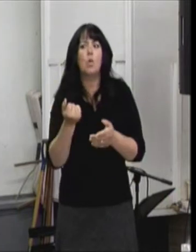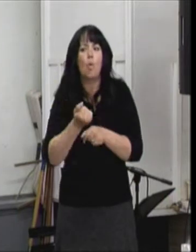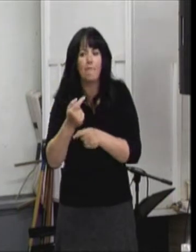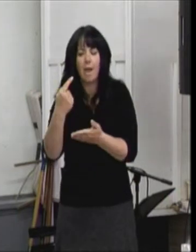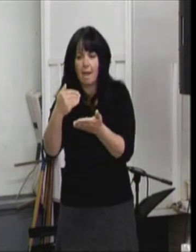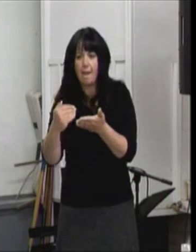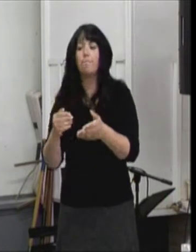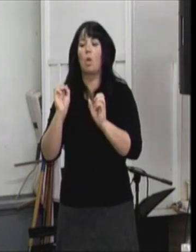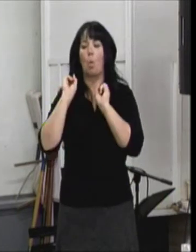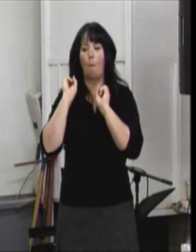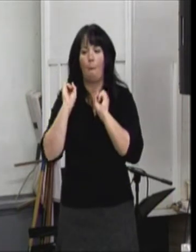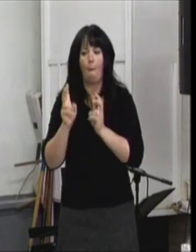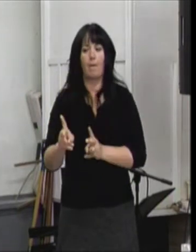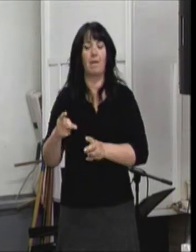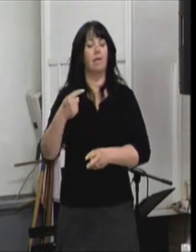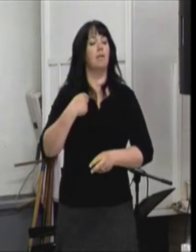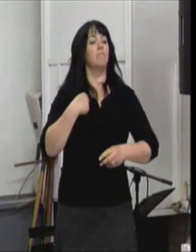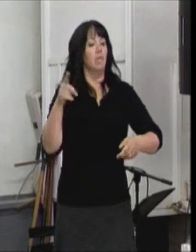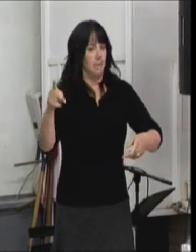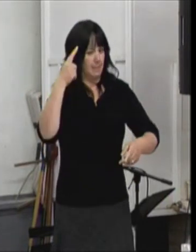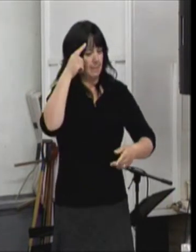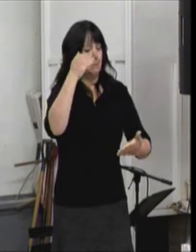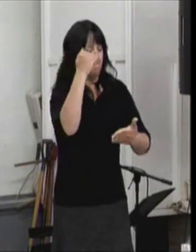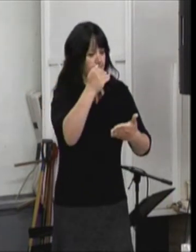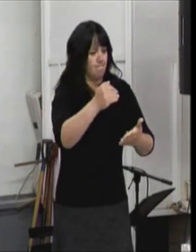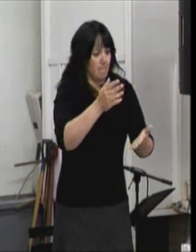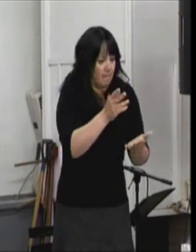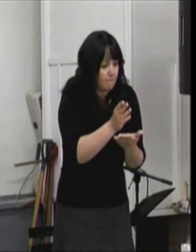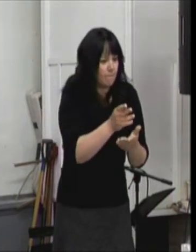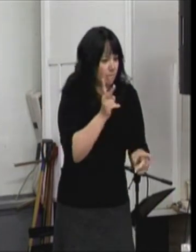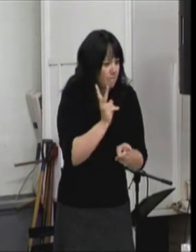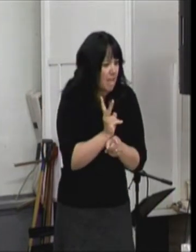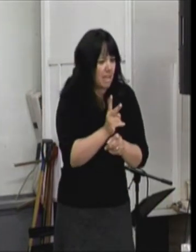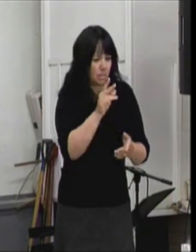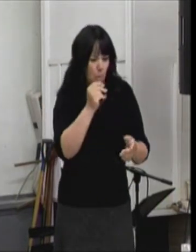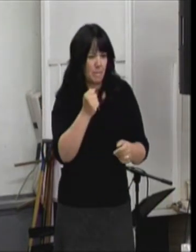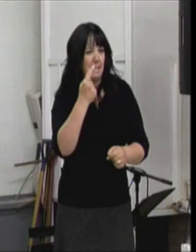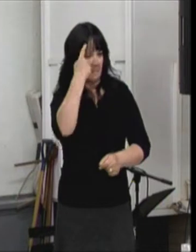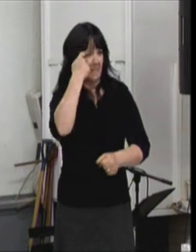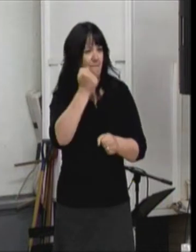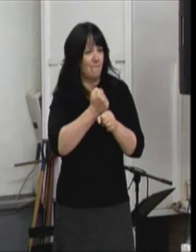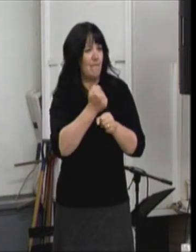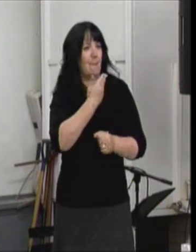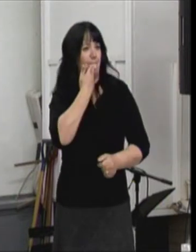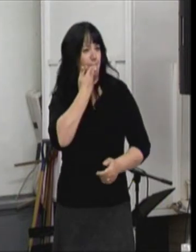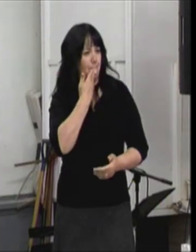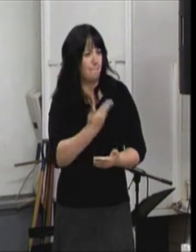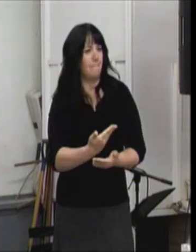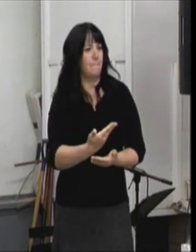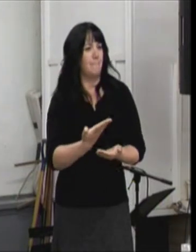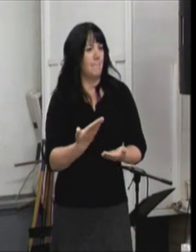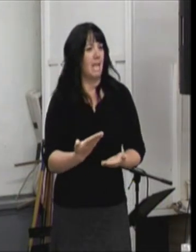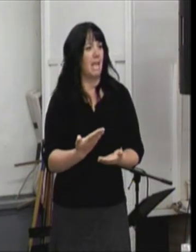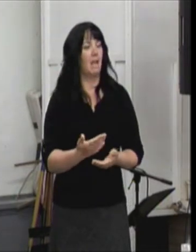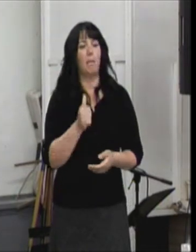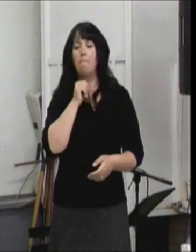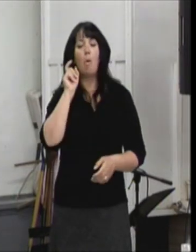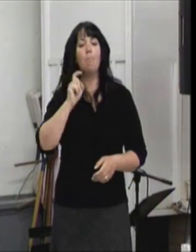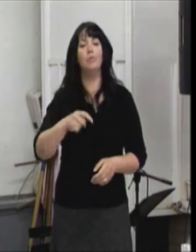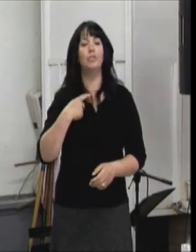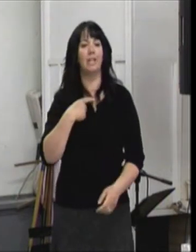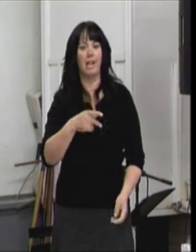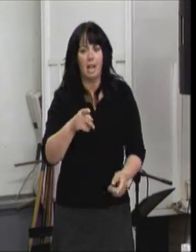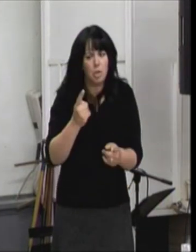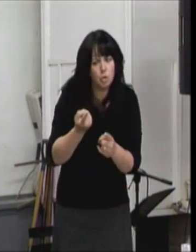regarder. On les supervise, mais ils savent quoi faire et comment on le vient de faire. Puis ils sont... Ils font partie